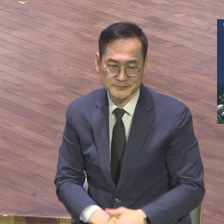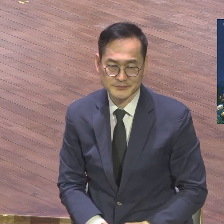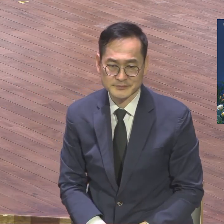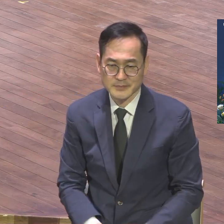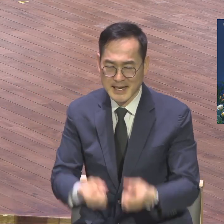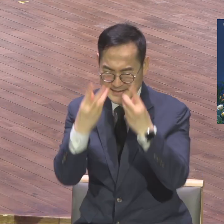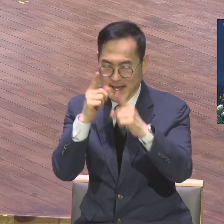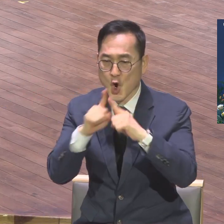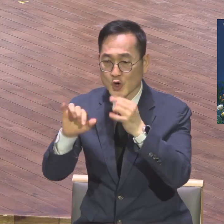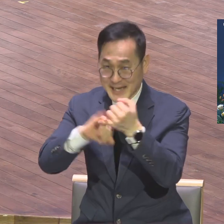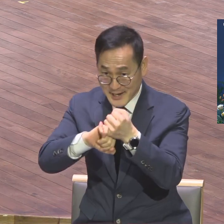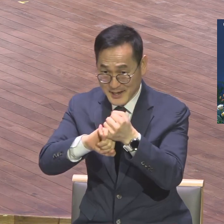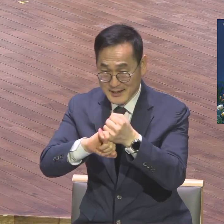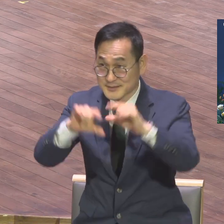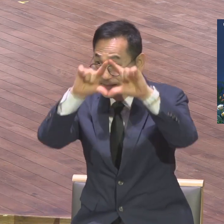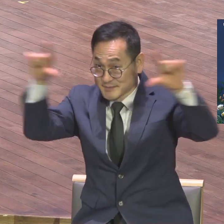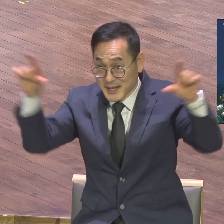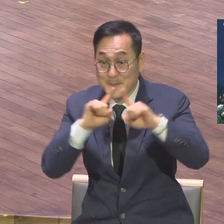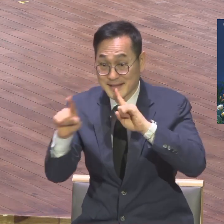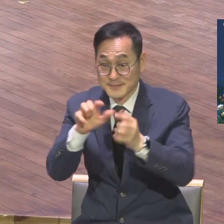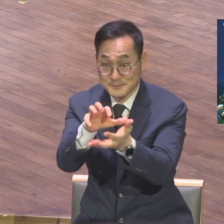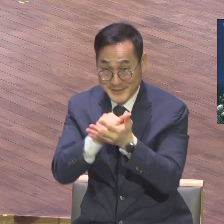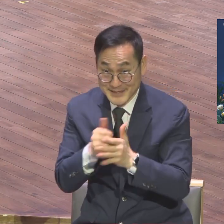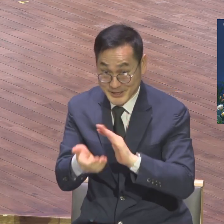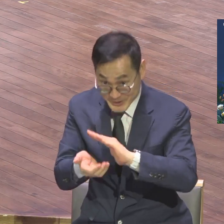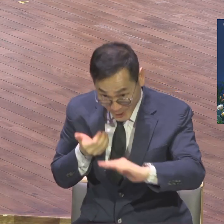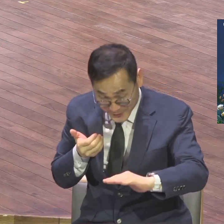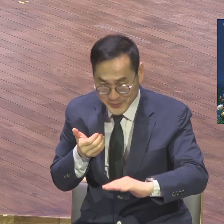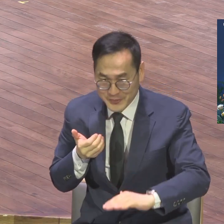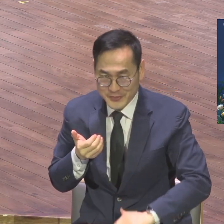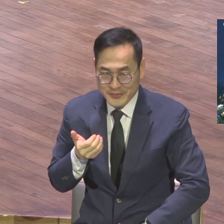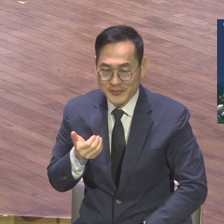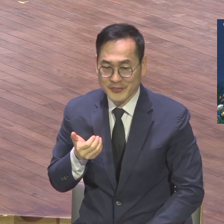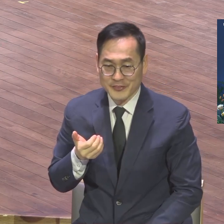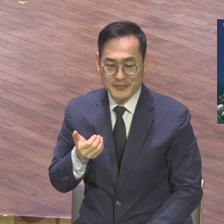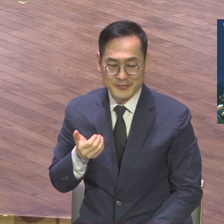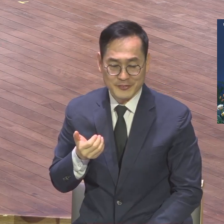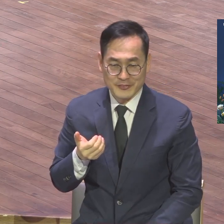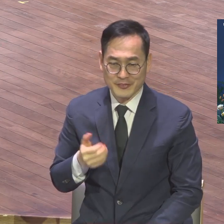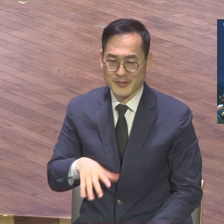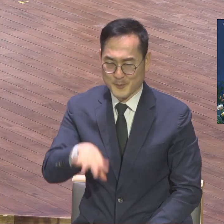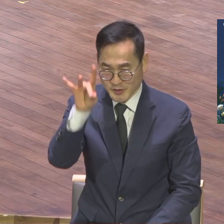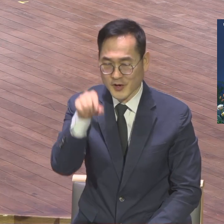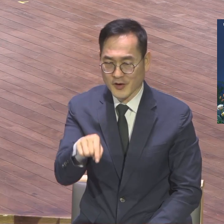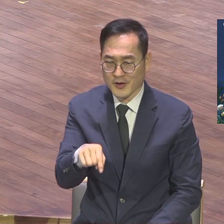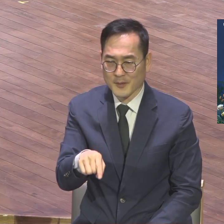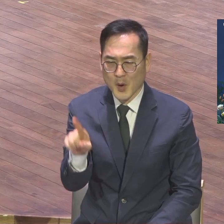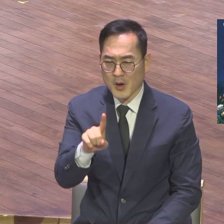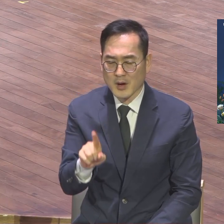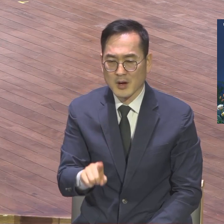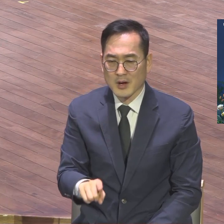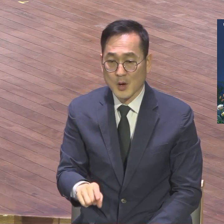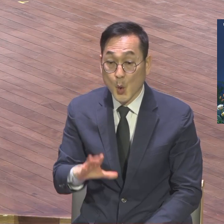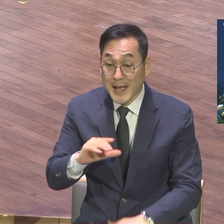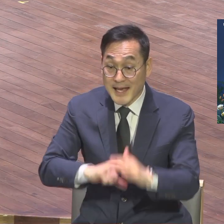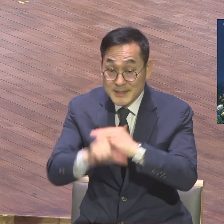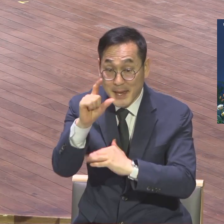받기 전에 우리 오늘 설교주의의 말씀처럼 버릴 것은 확실하게 버리고 새해를 맞이하자. 버릴 것은